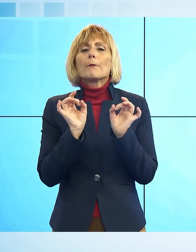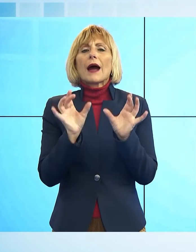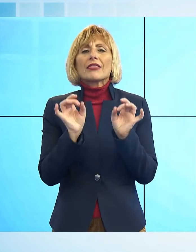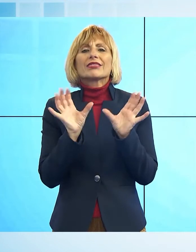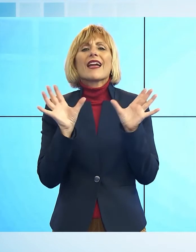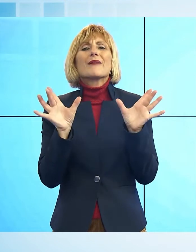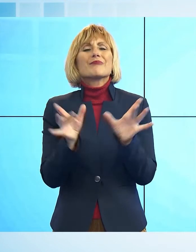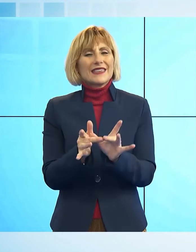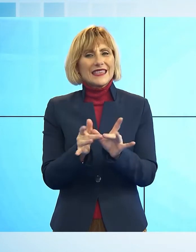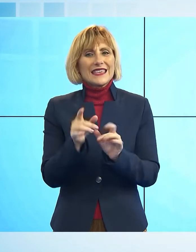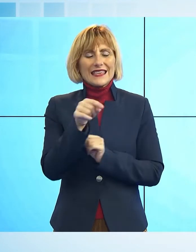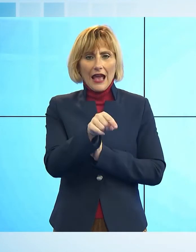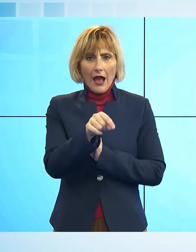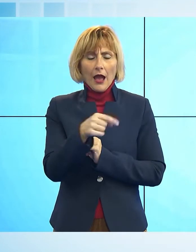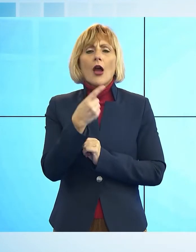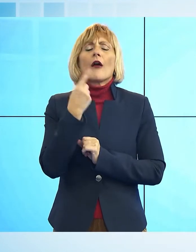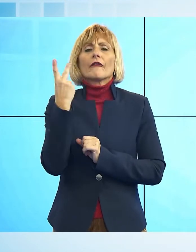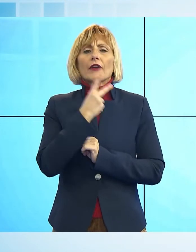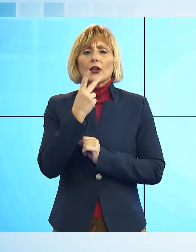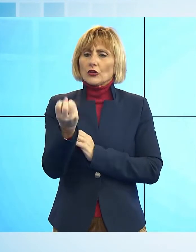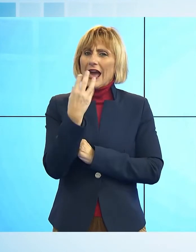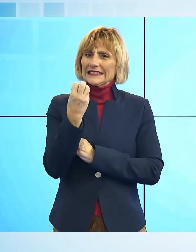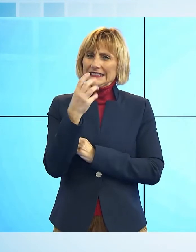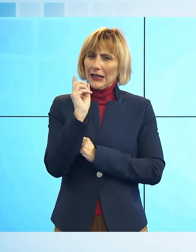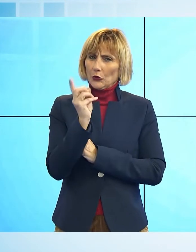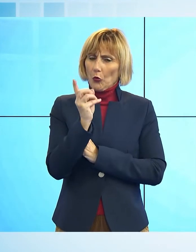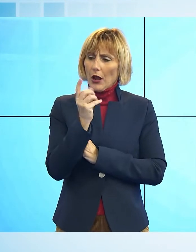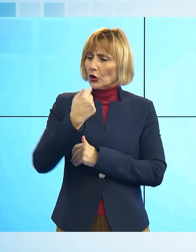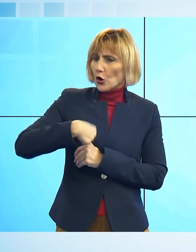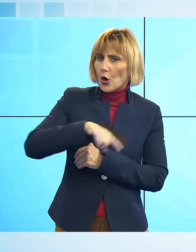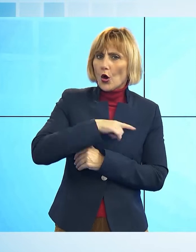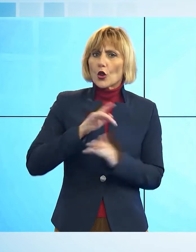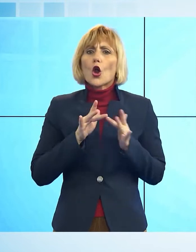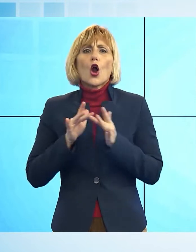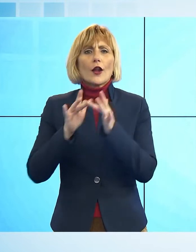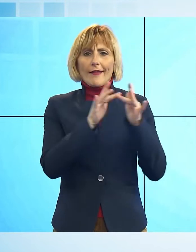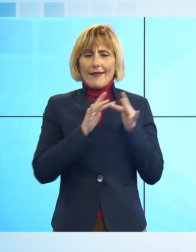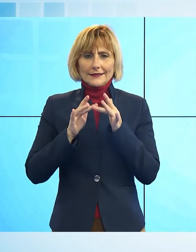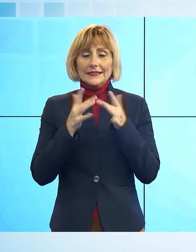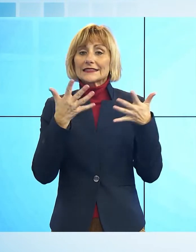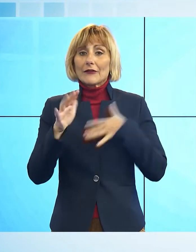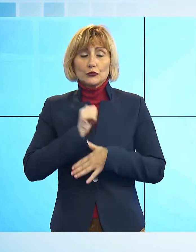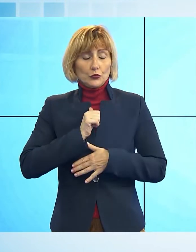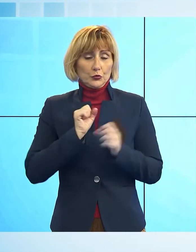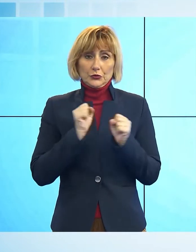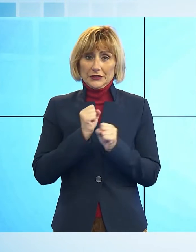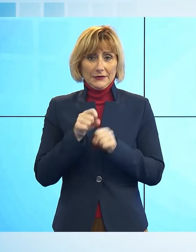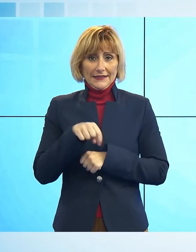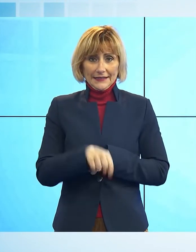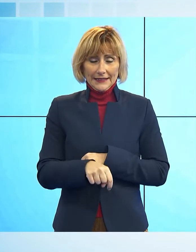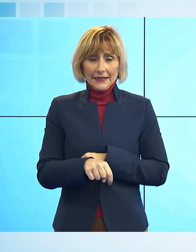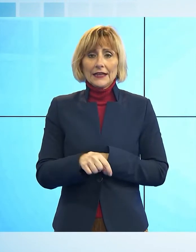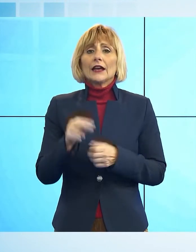siamo tutti connessi, non possiamo più salvarci da soli. Per i ragazzi del Liceo Artistico Musicale